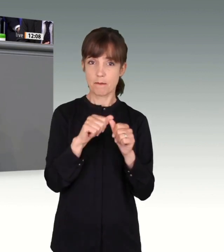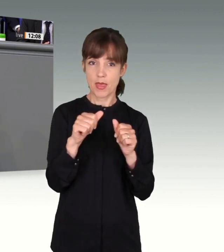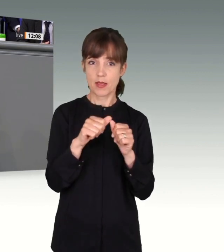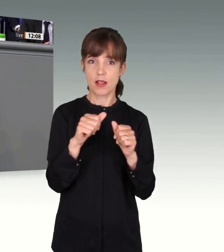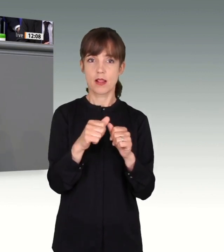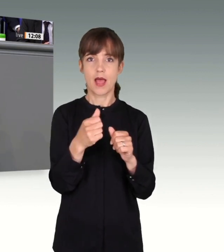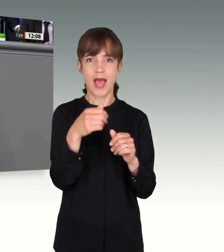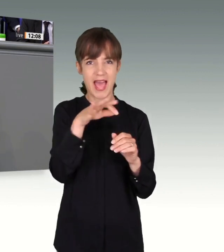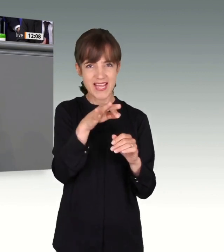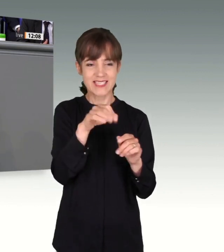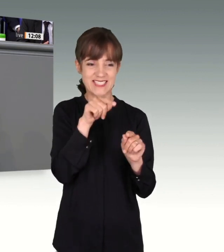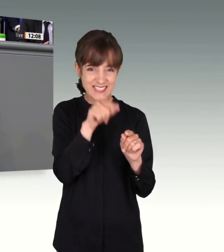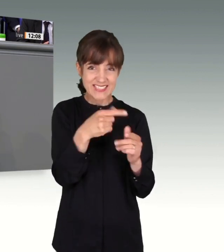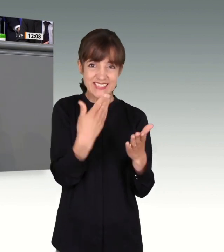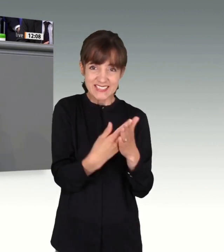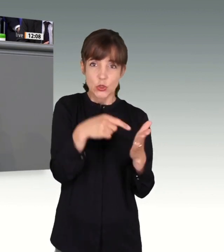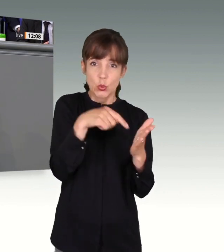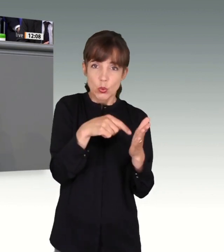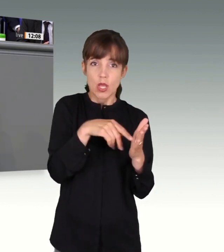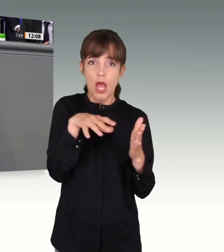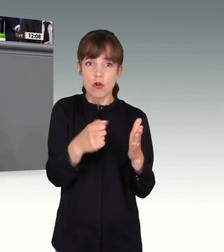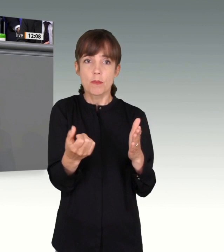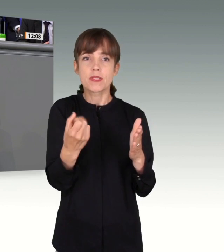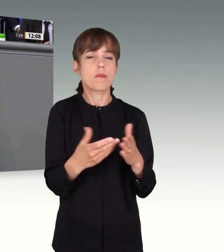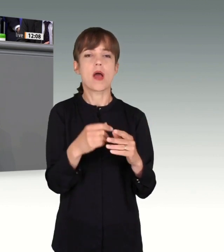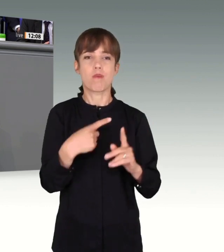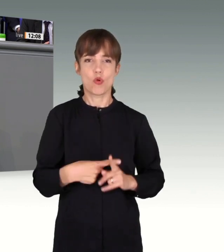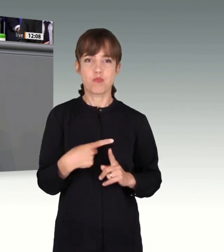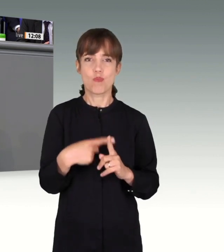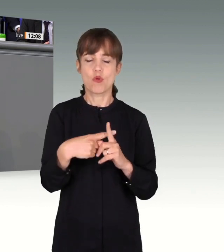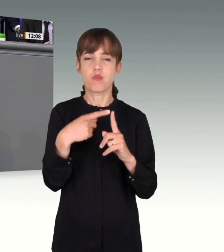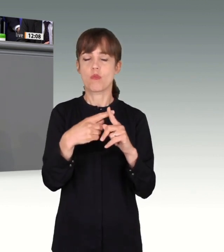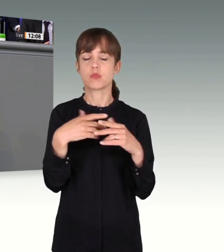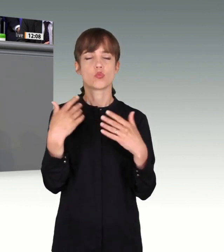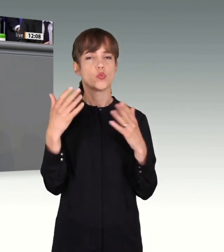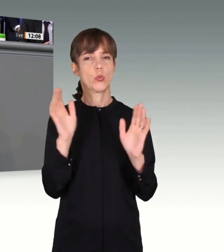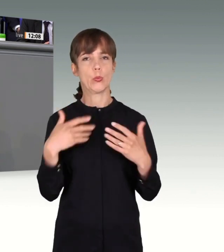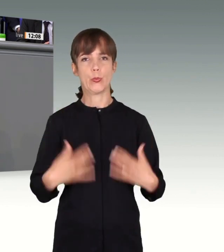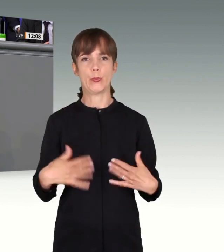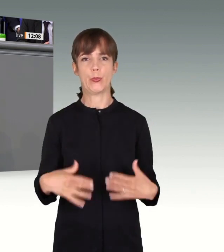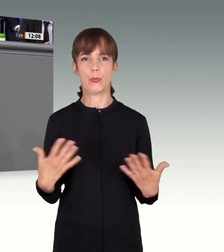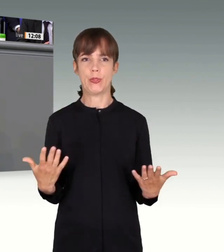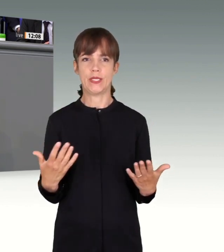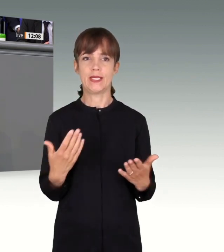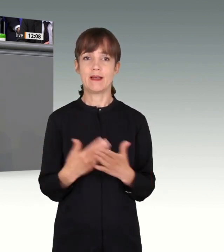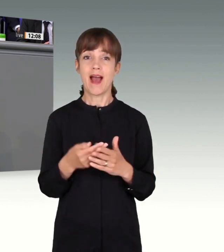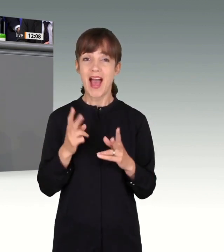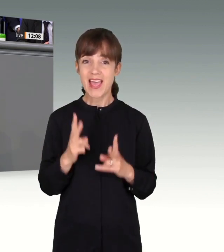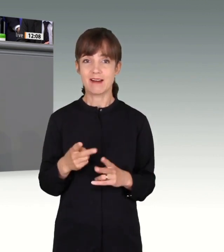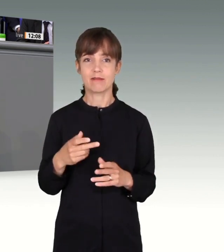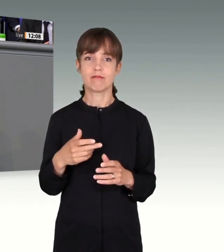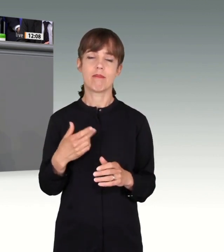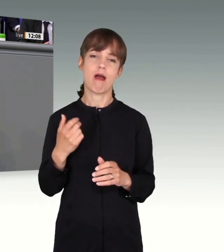hat zu Recht Befremden ausgelöst. Wir mussten aber auch feststellen, dass es vor dem Anschlag auch auf Seiten der Gesetzgebung